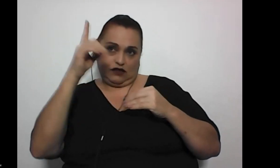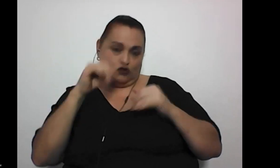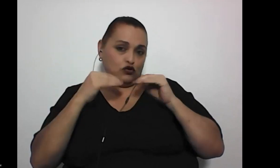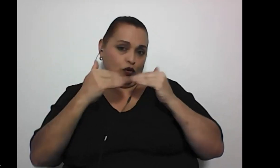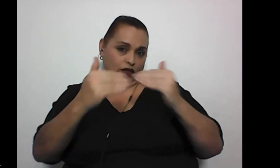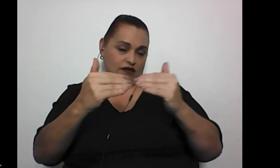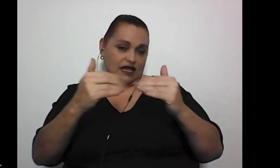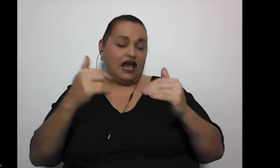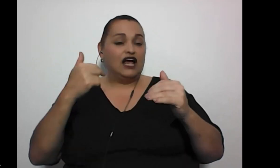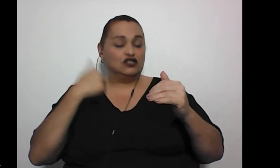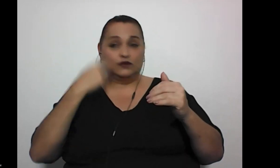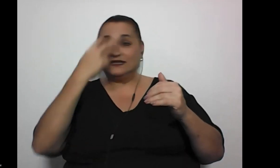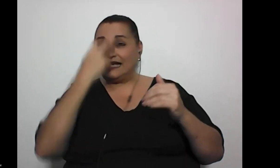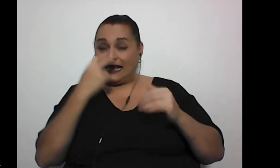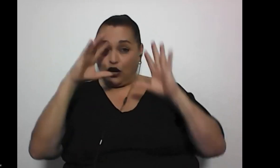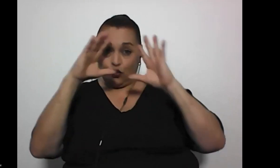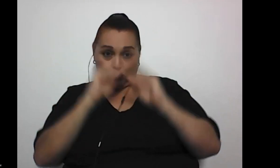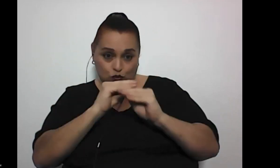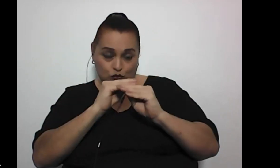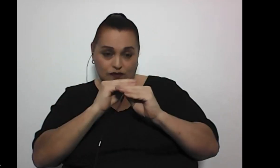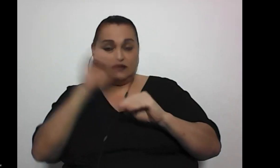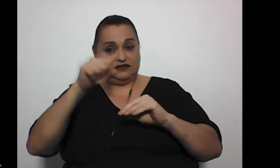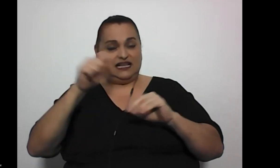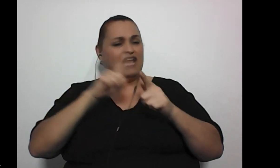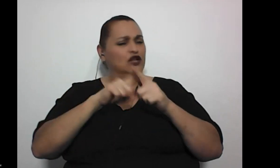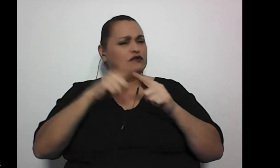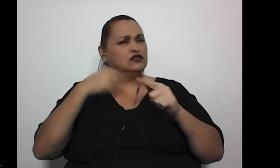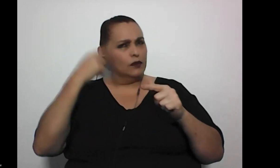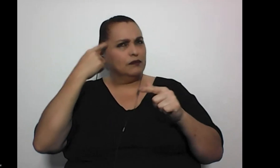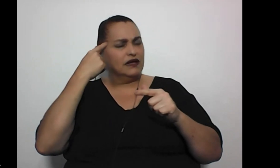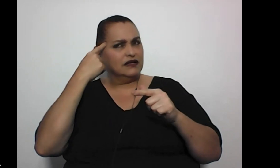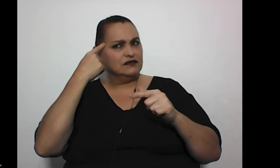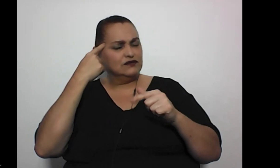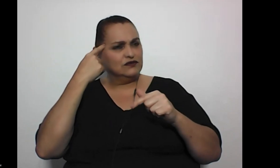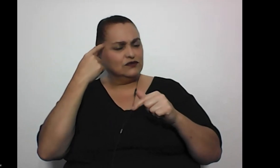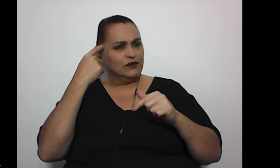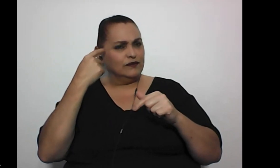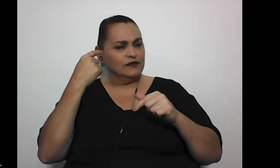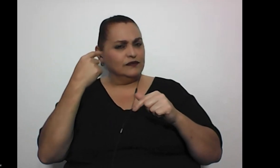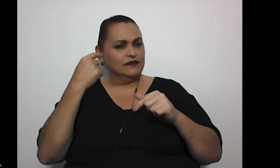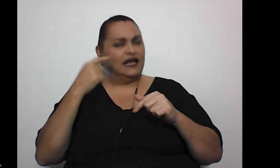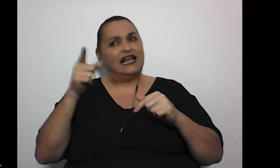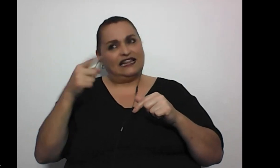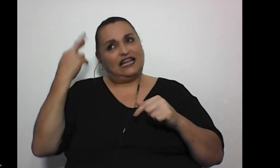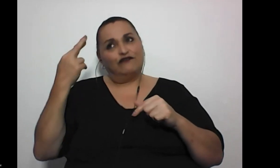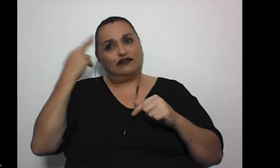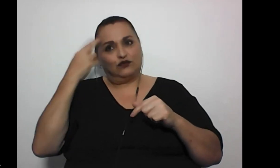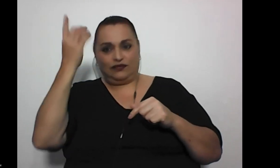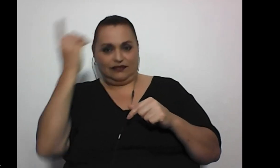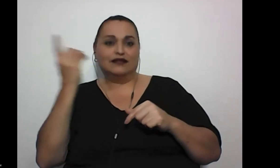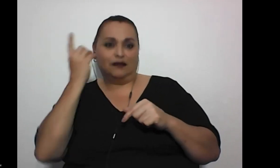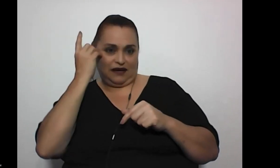aunque tengo una sequería nocturna entonces yo me ponía a pensar o sea no tiene razón la madre porque